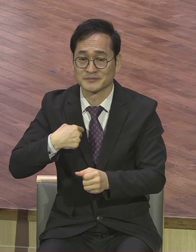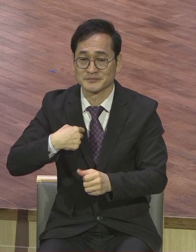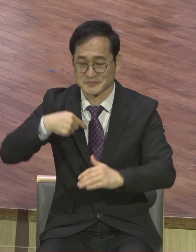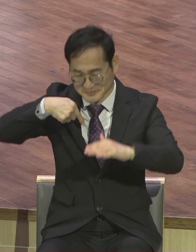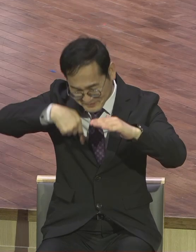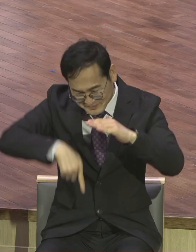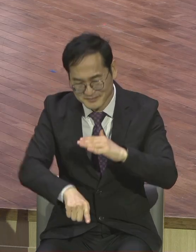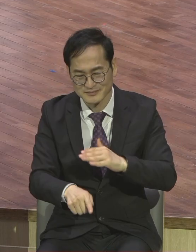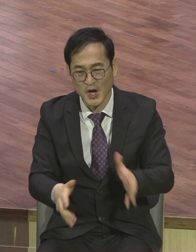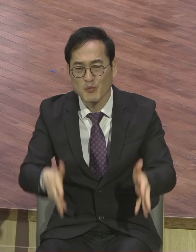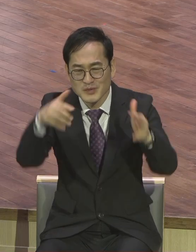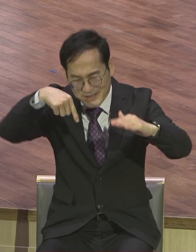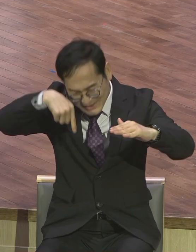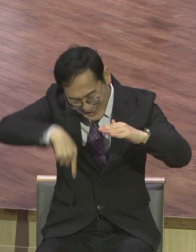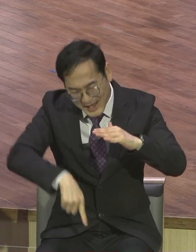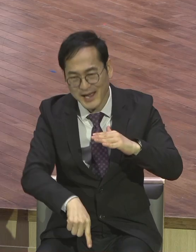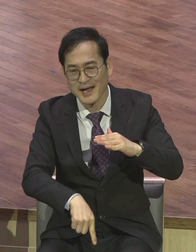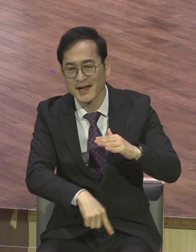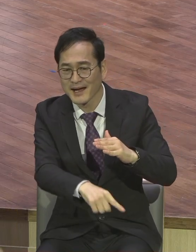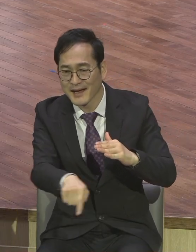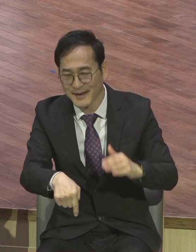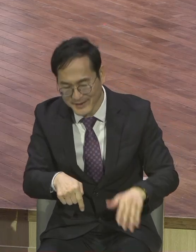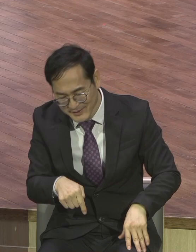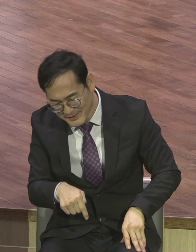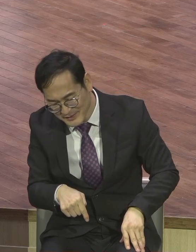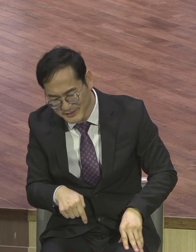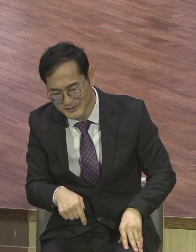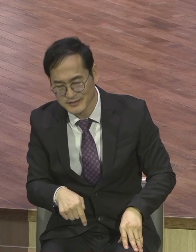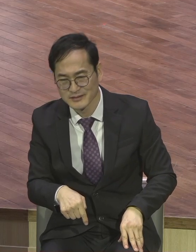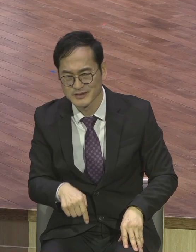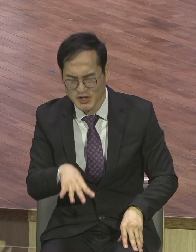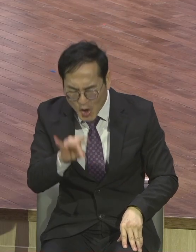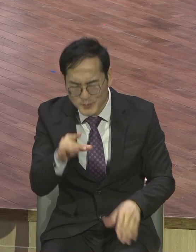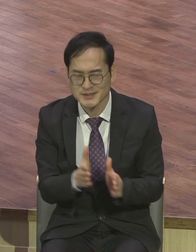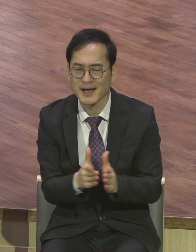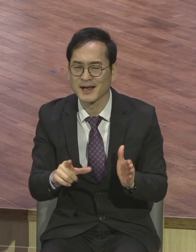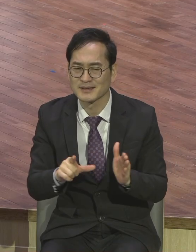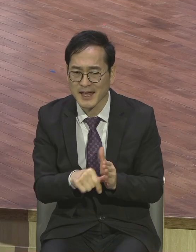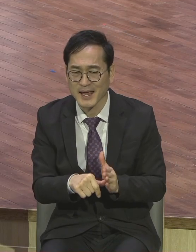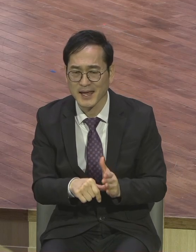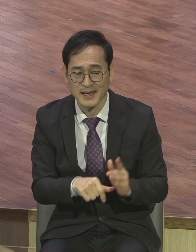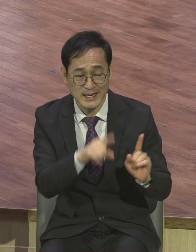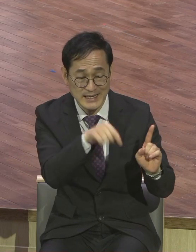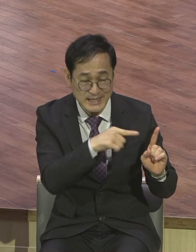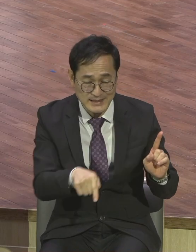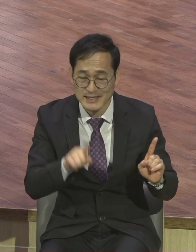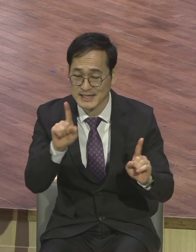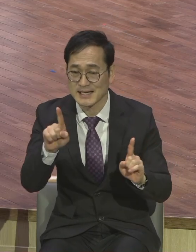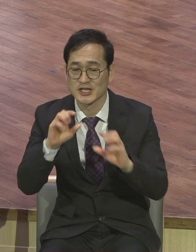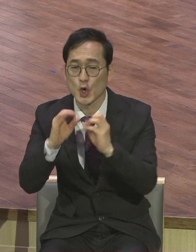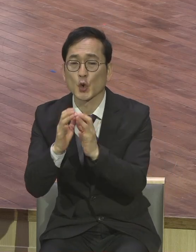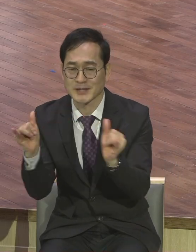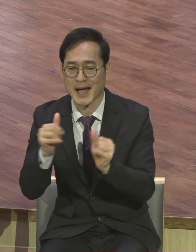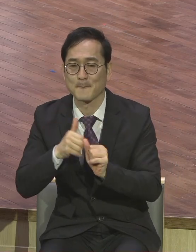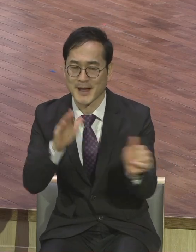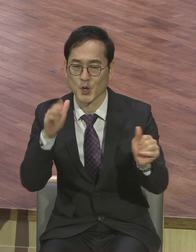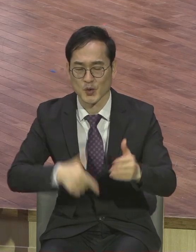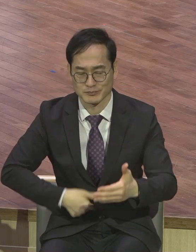가정이 한 칸 성교사 파송하자 이 운동을 했다니까요 그래서 파송하는 성교사는